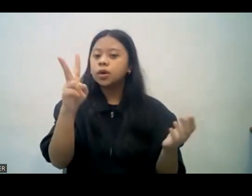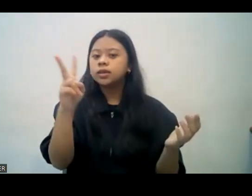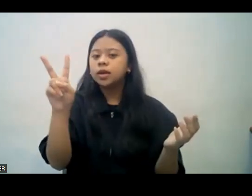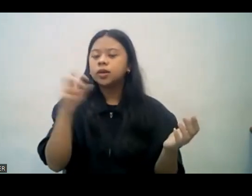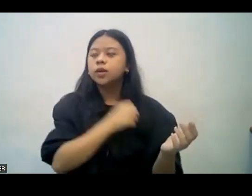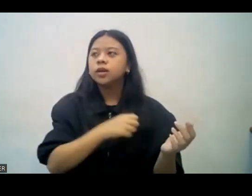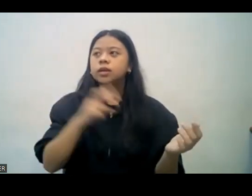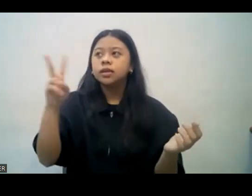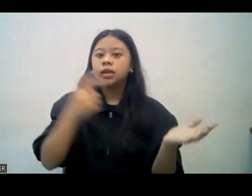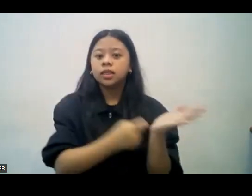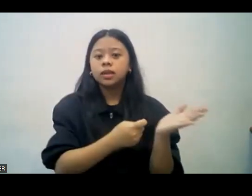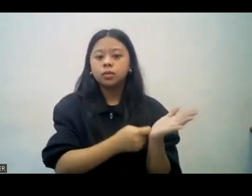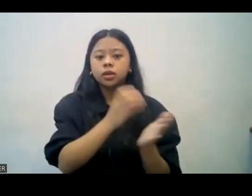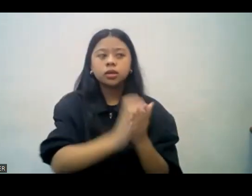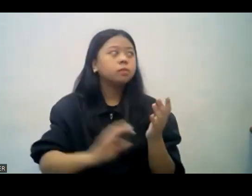Chapter 4.